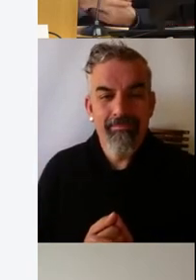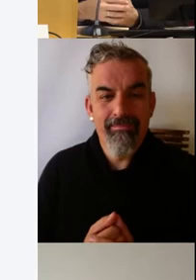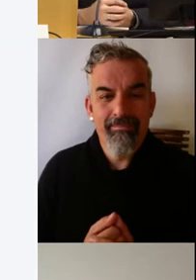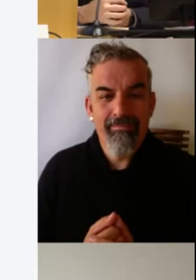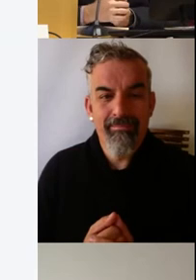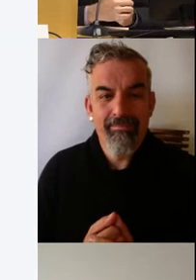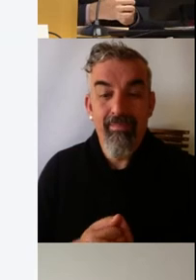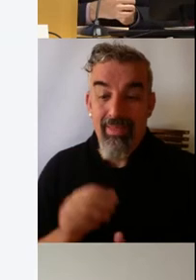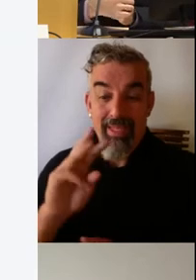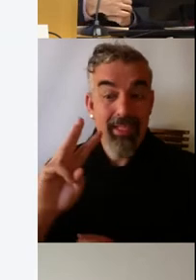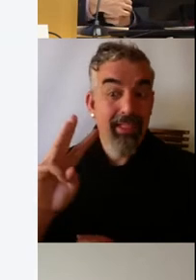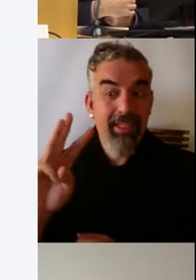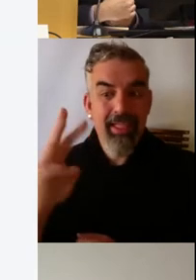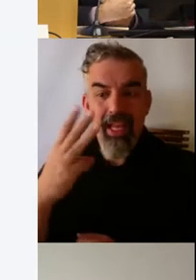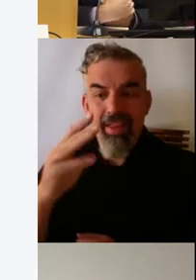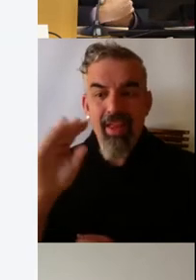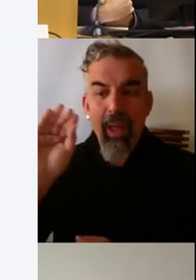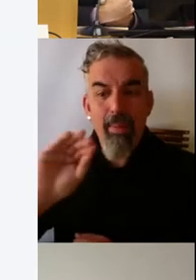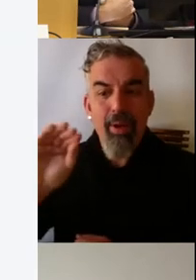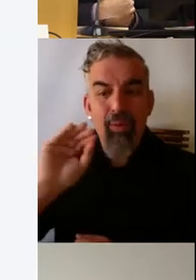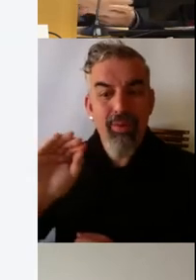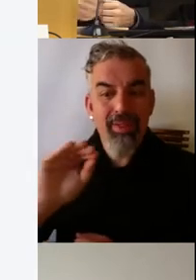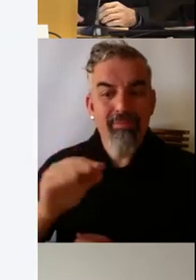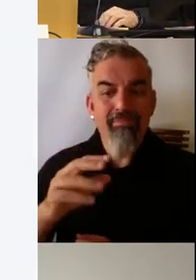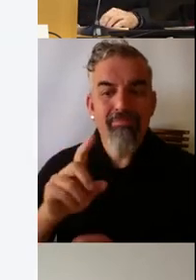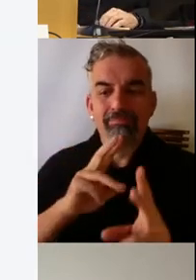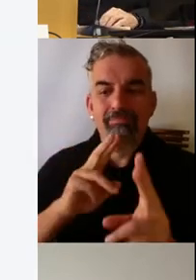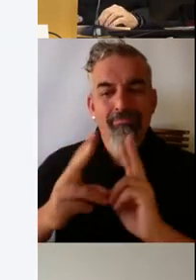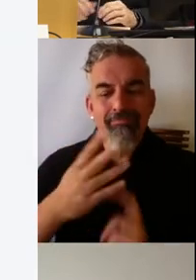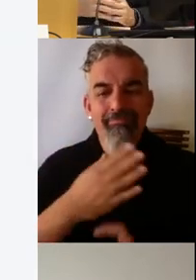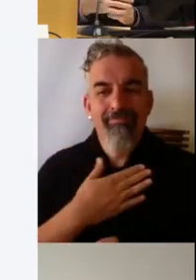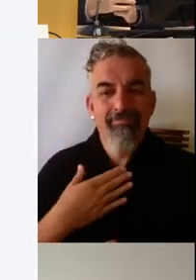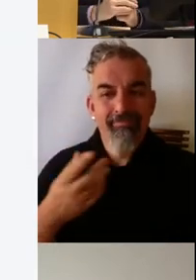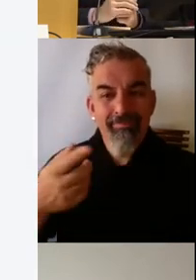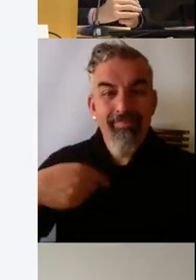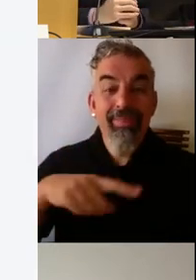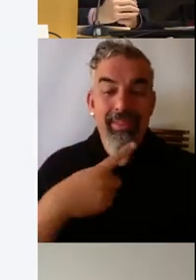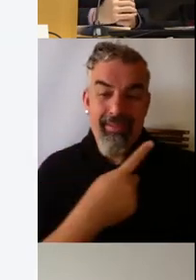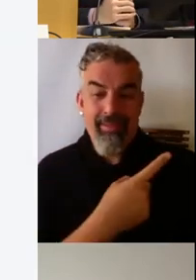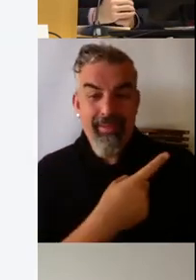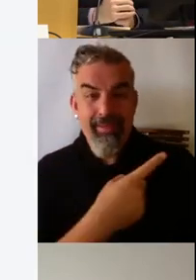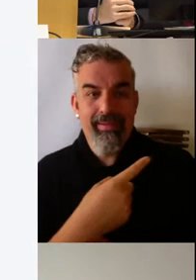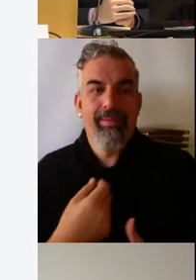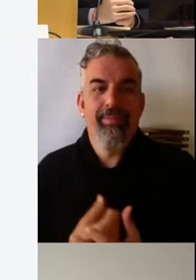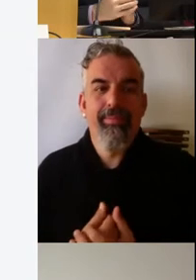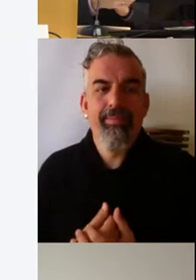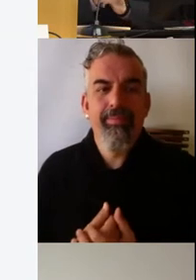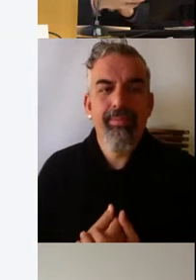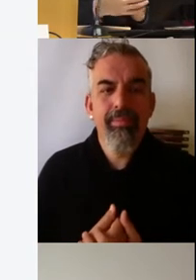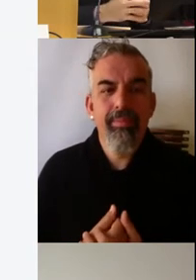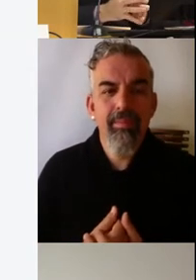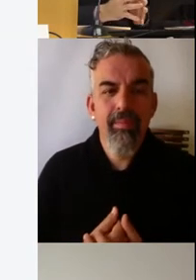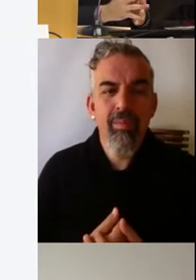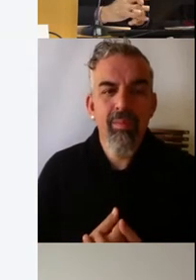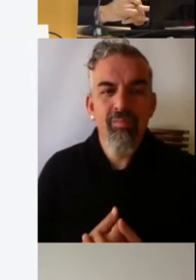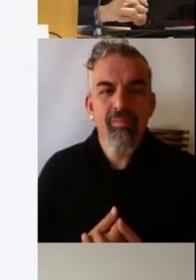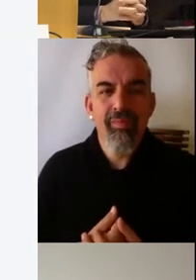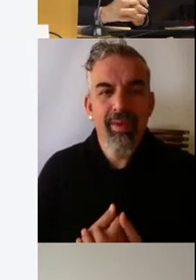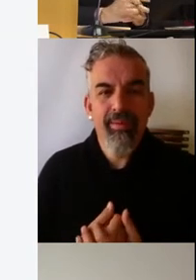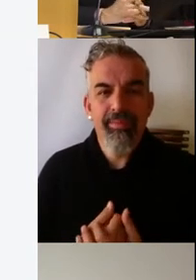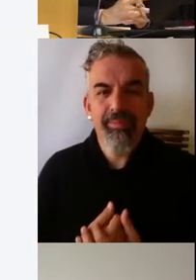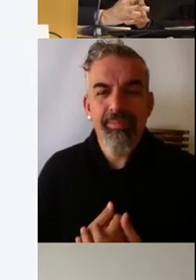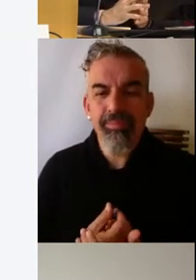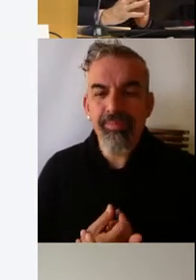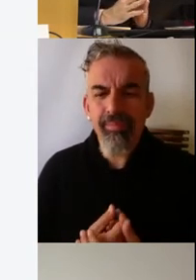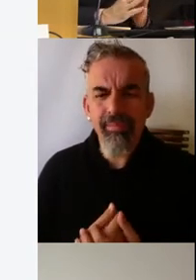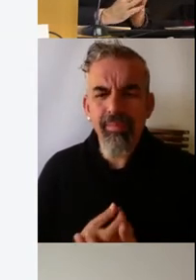La siguiente pregunta que quería que respondieseis es esta, que sí que os comento rápidamente. ¿Qué